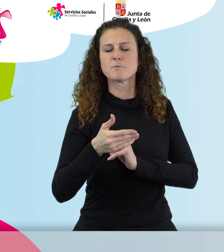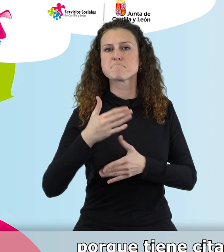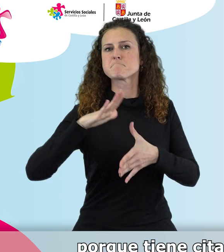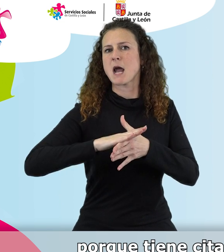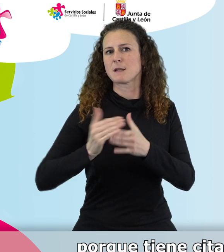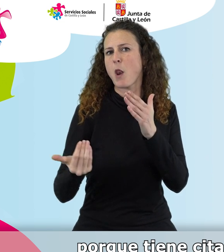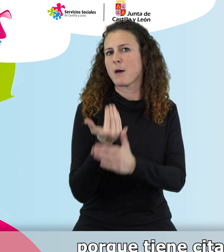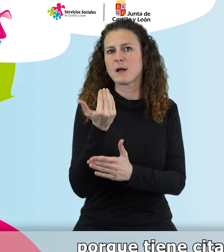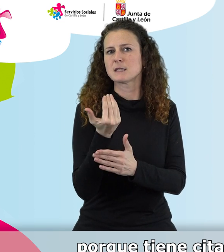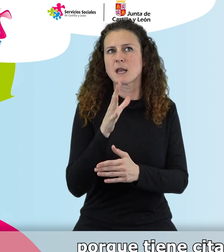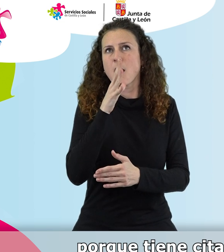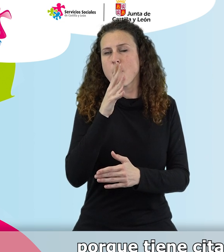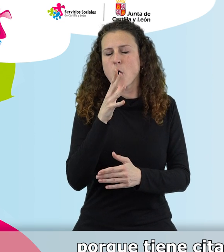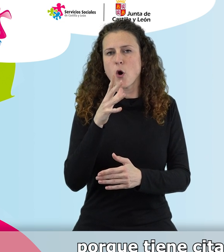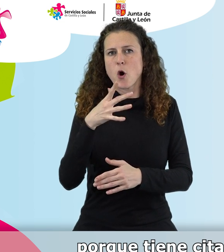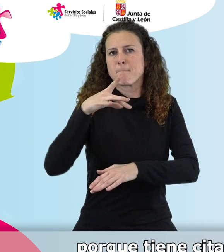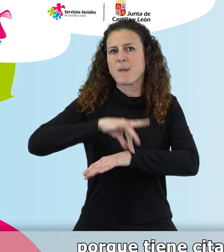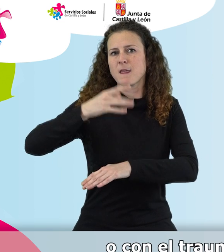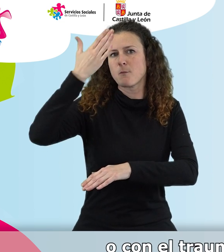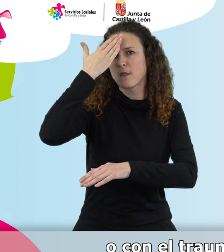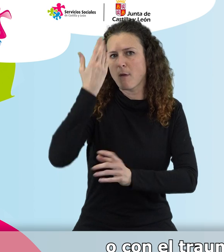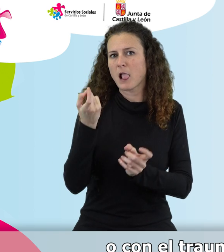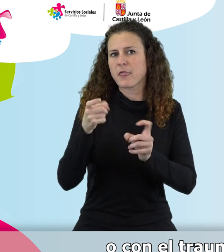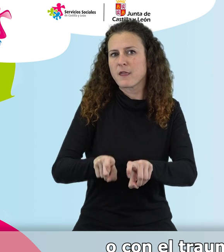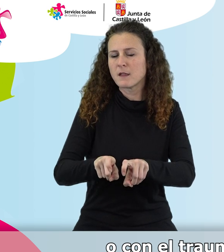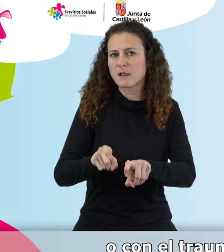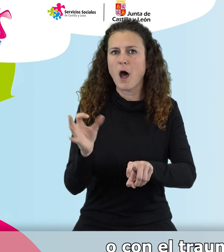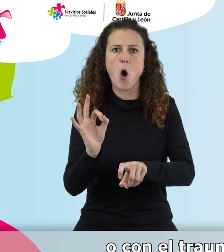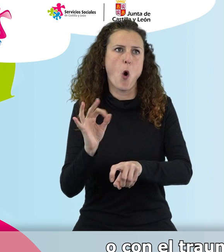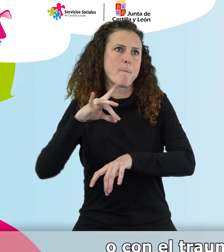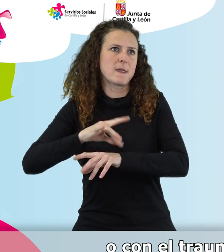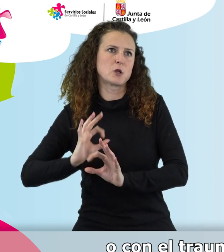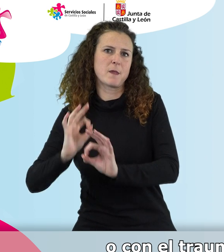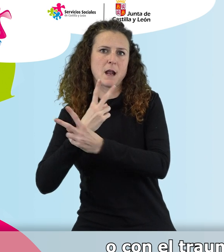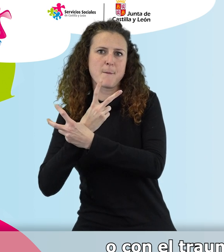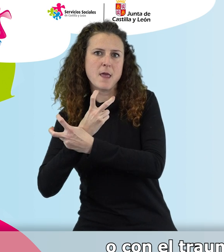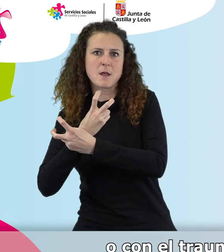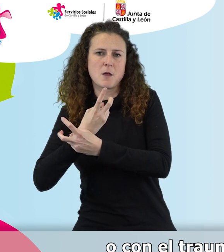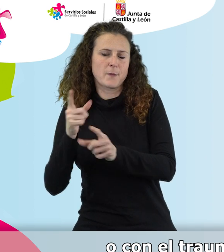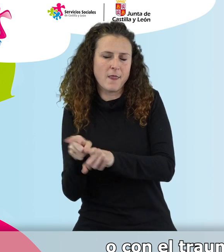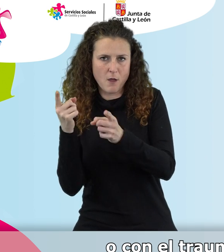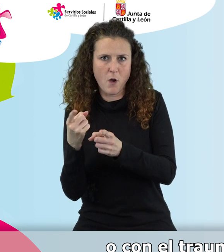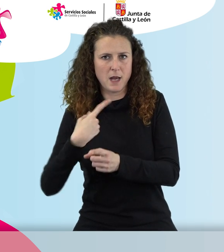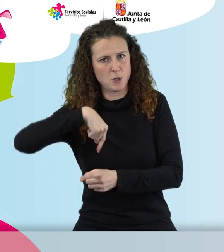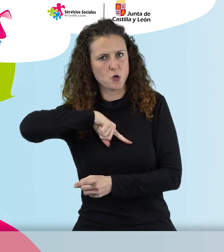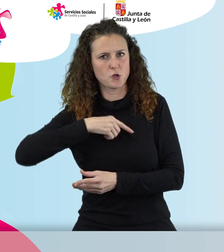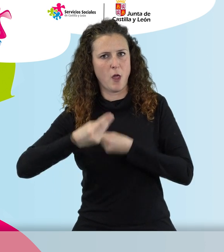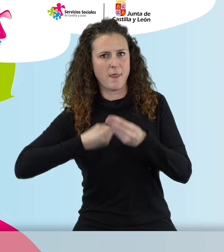a primera hora, porque tiene cita a las doce y media con el médico de cabecera, o con el traumatólogo, o lo que sea, y se la recordamos.